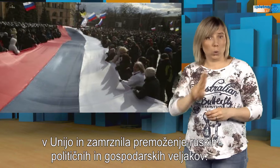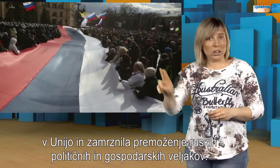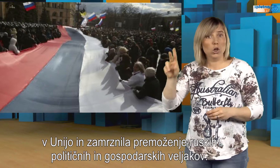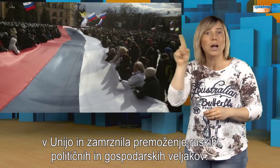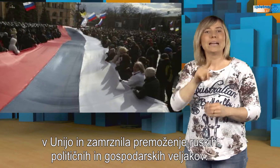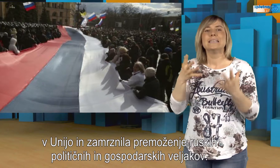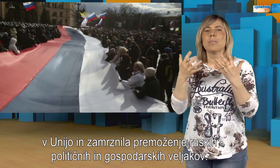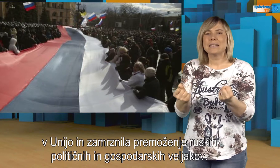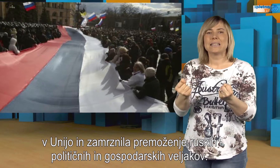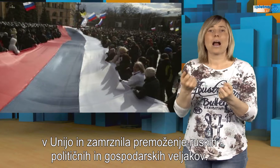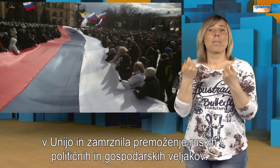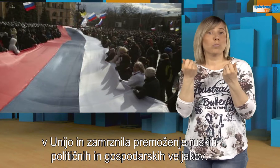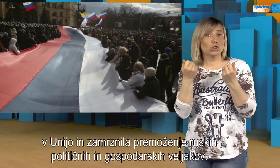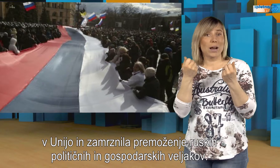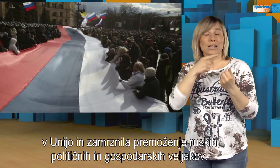političnih in gospodarskih veljakov.